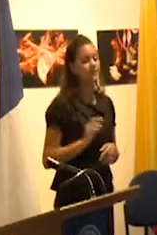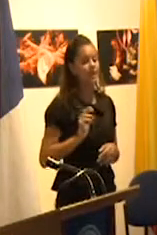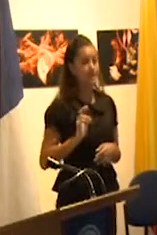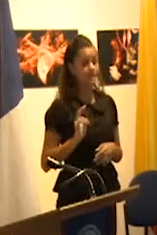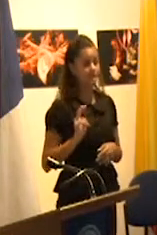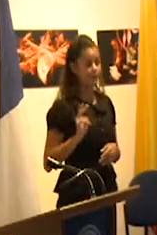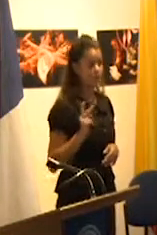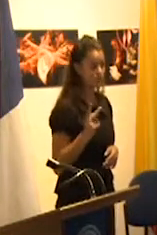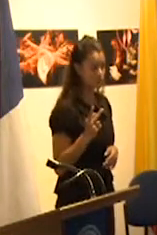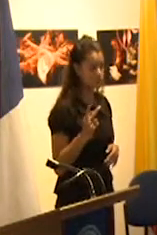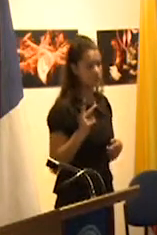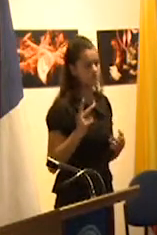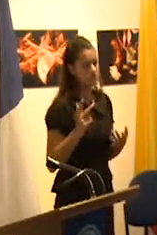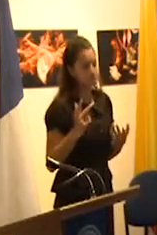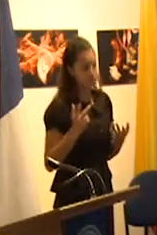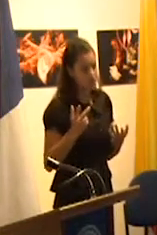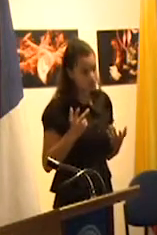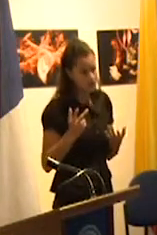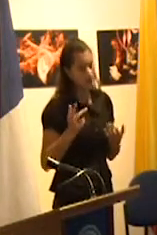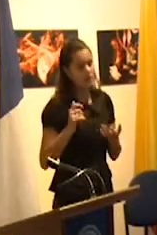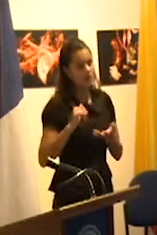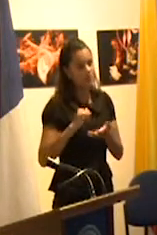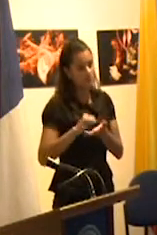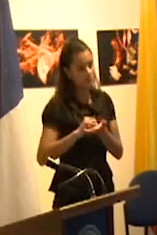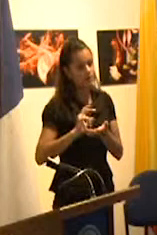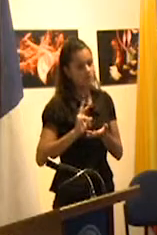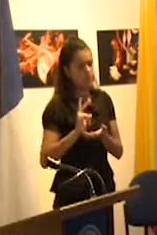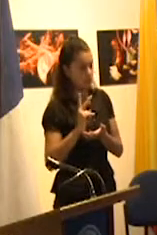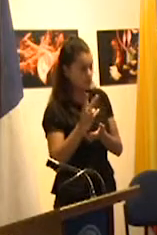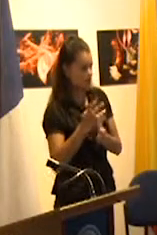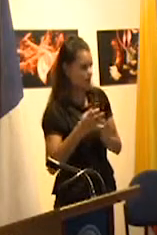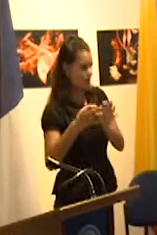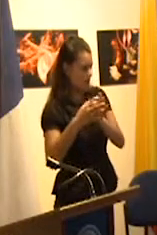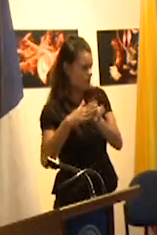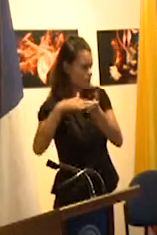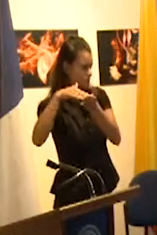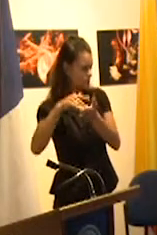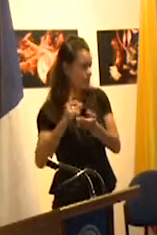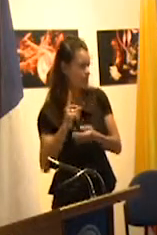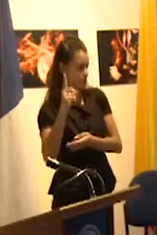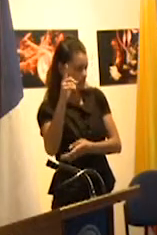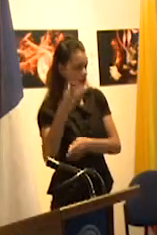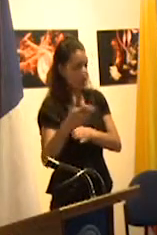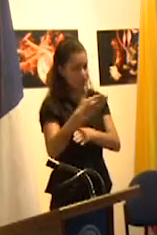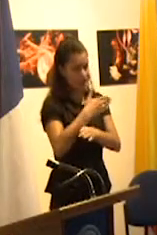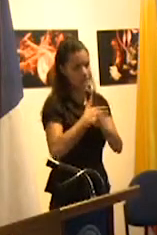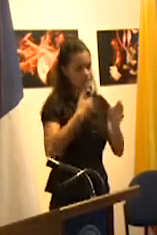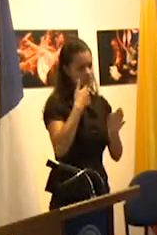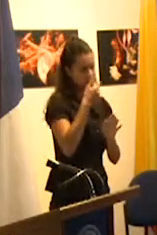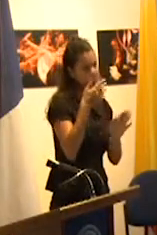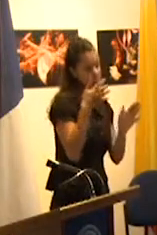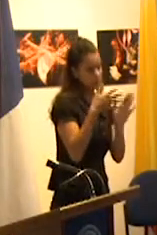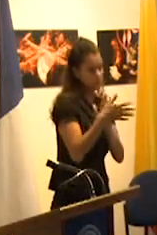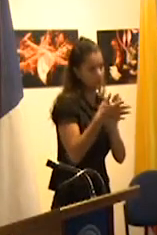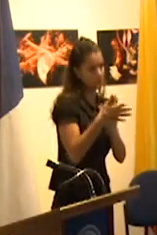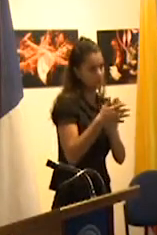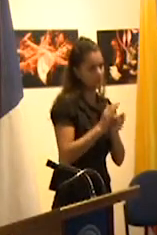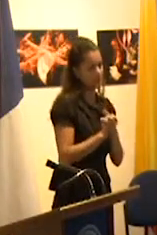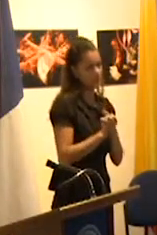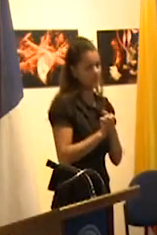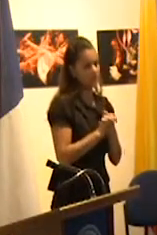la evolución que en términos políticos se señaló antes o sea